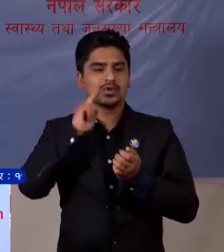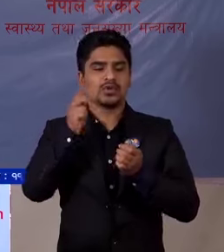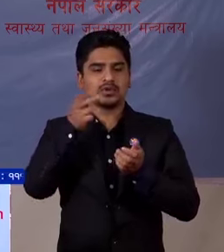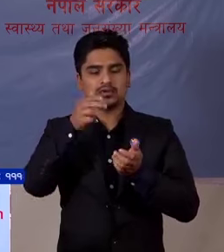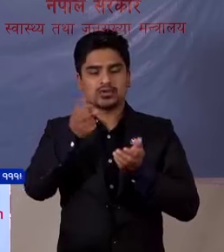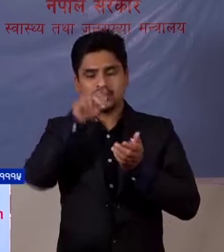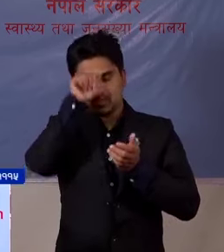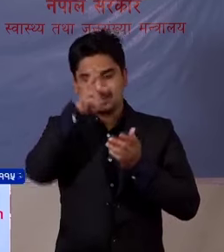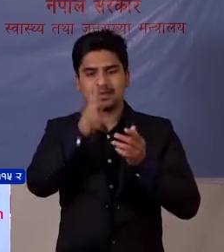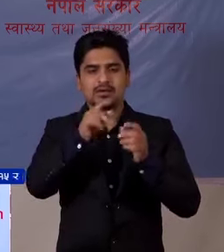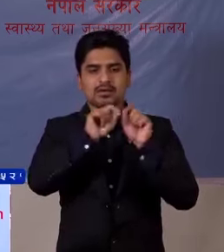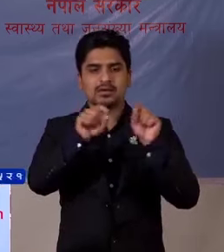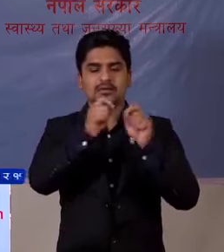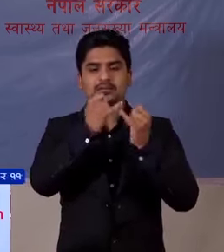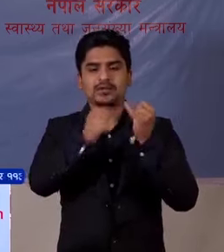दैनिक अपडेट यहीं अन्ते गर्छो